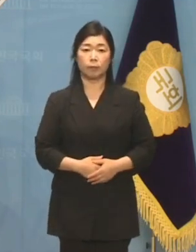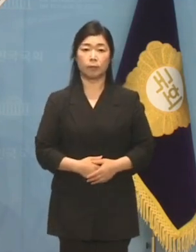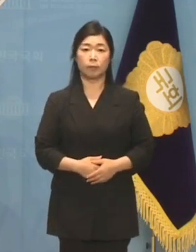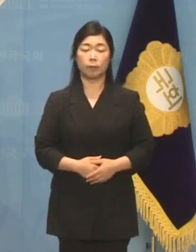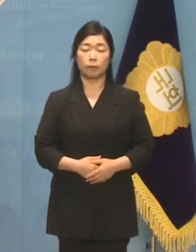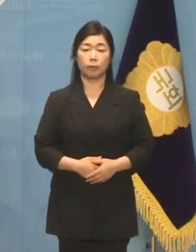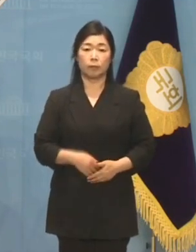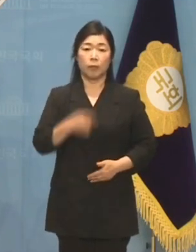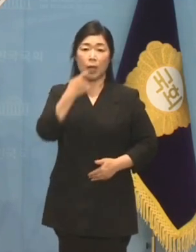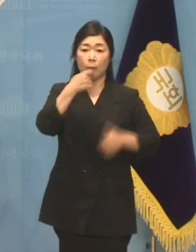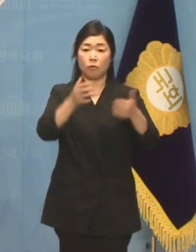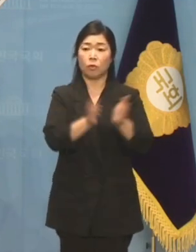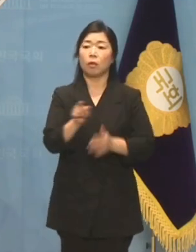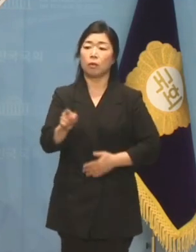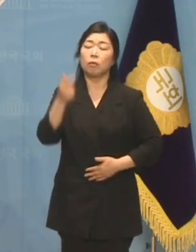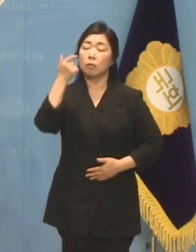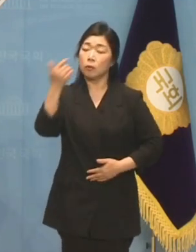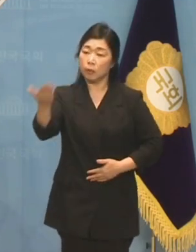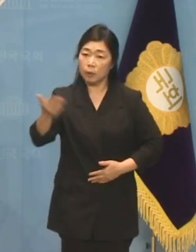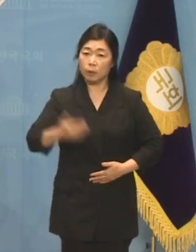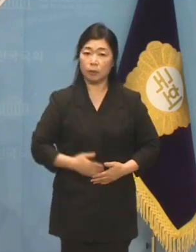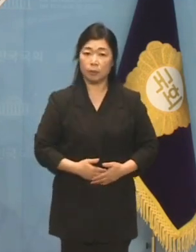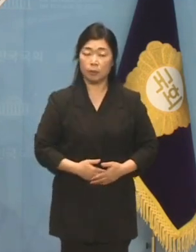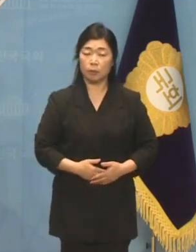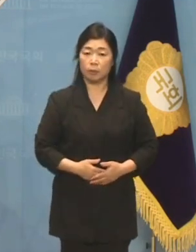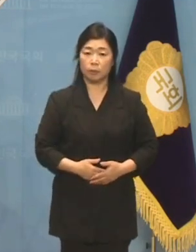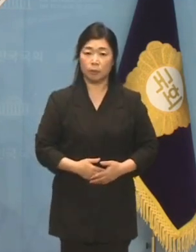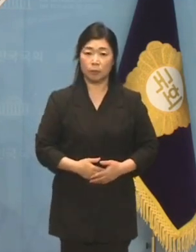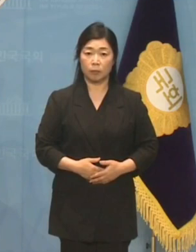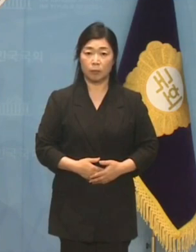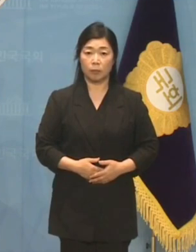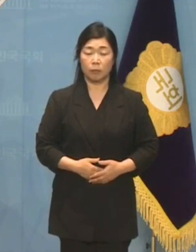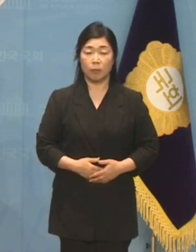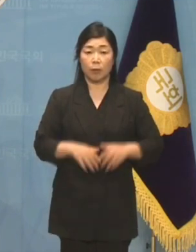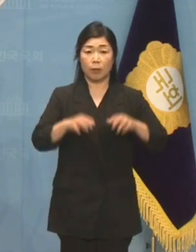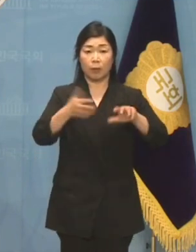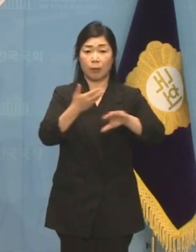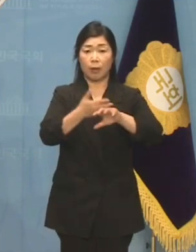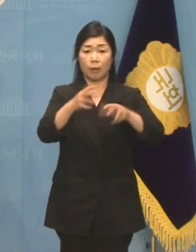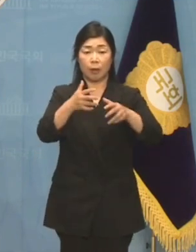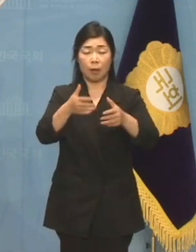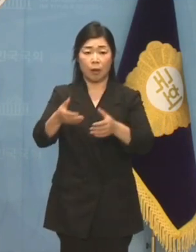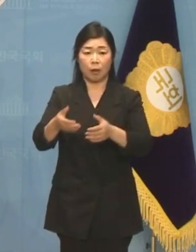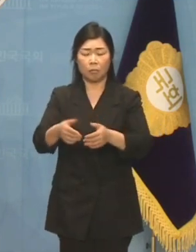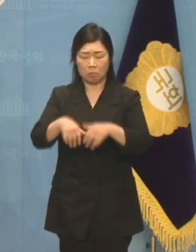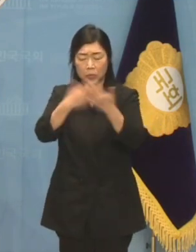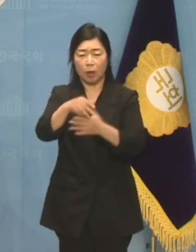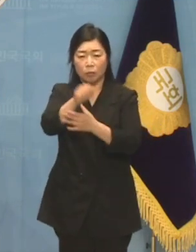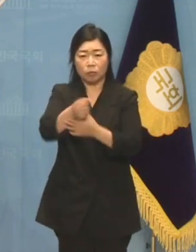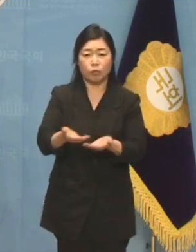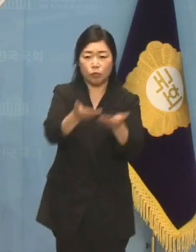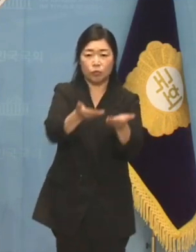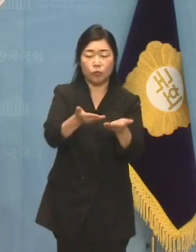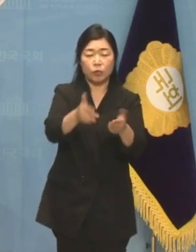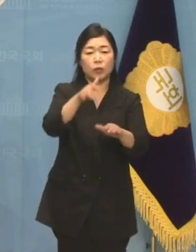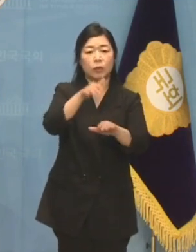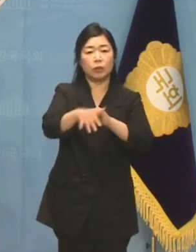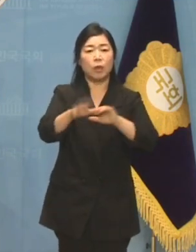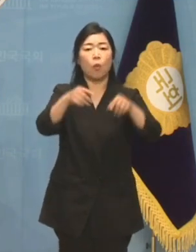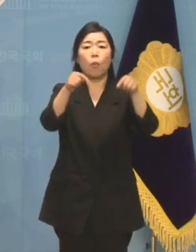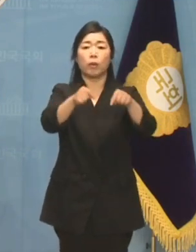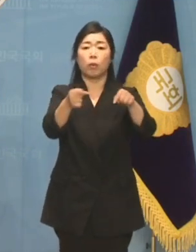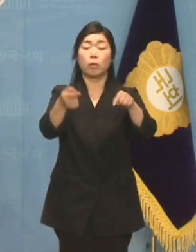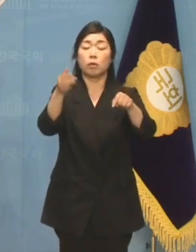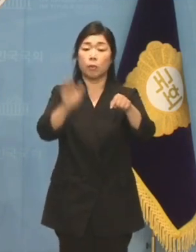민주당에게 묻겠습니다. 퍼주기와 국익 훼손 외교를 하지 말라지만 그토록